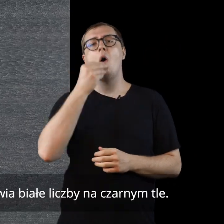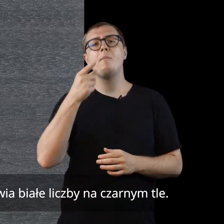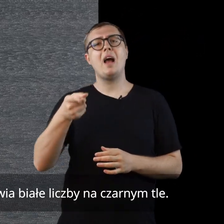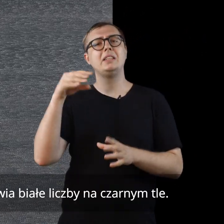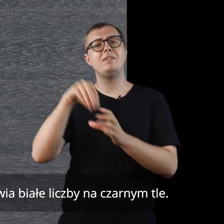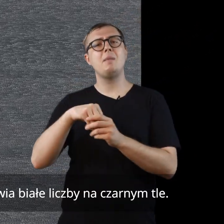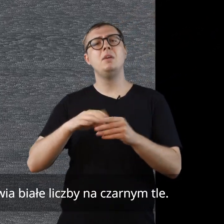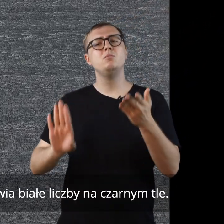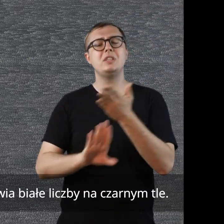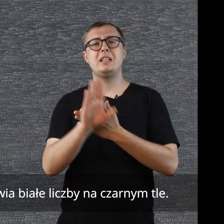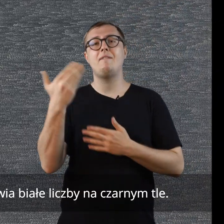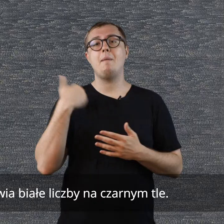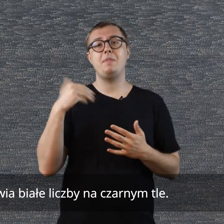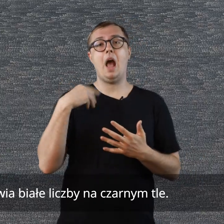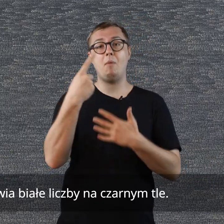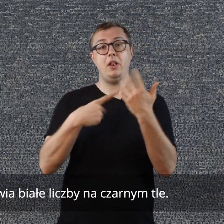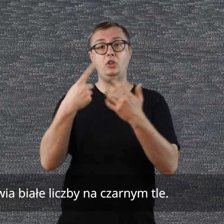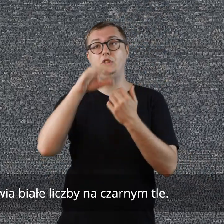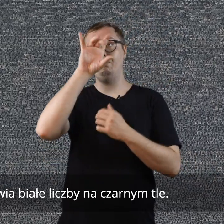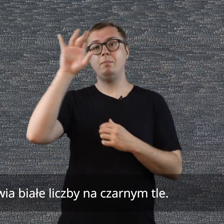Obraz przedstawia białe liczby na czarnym tle